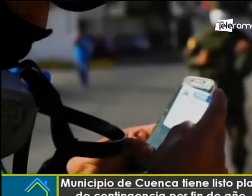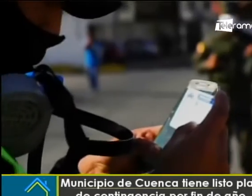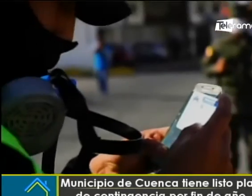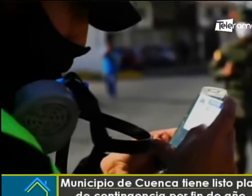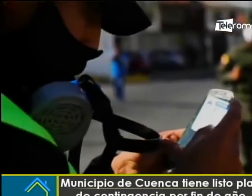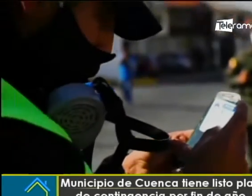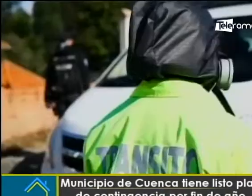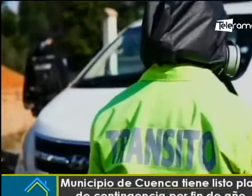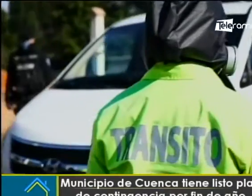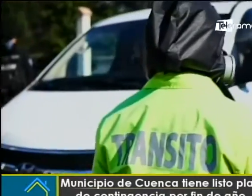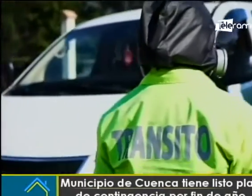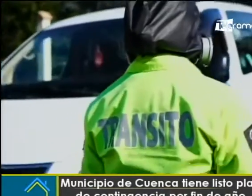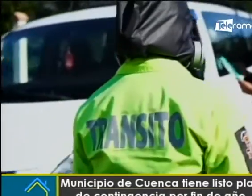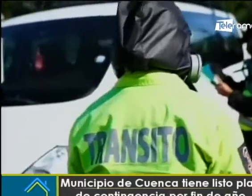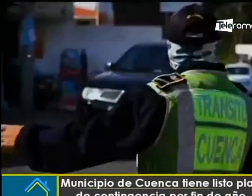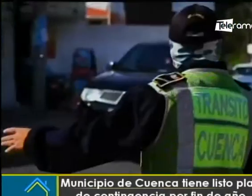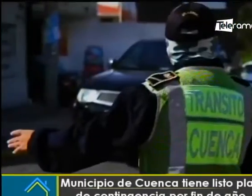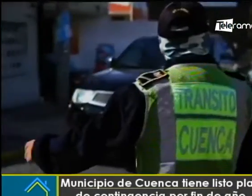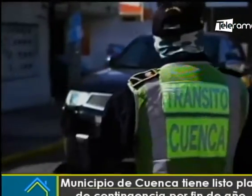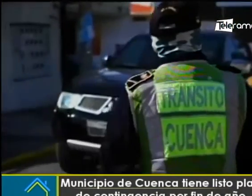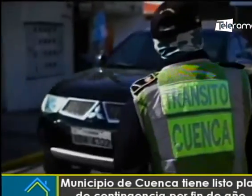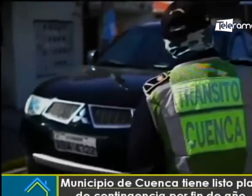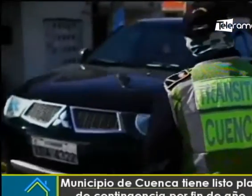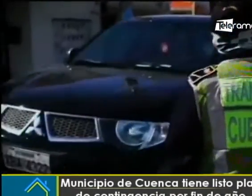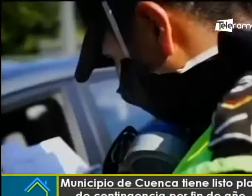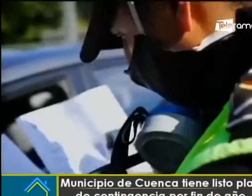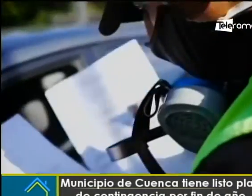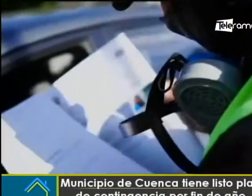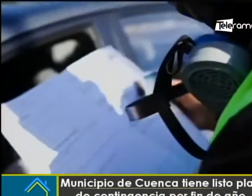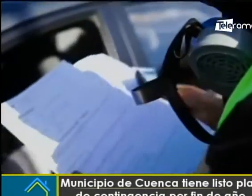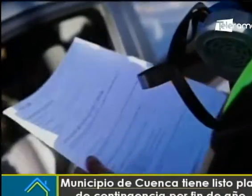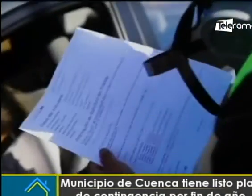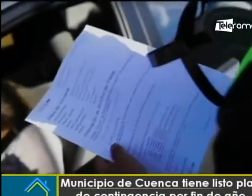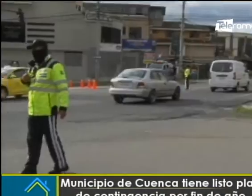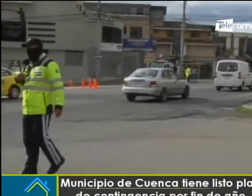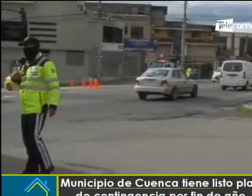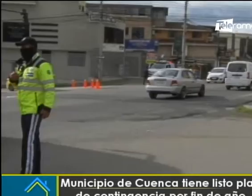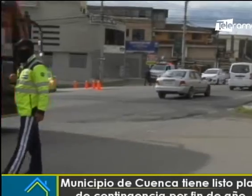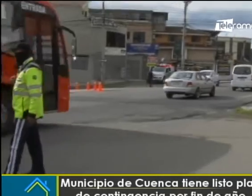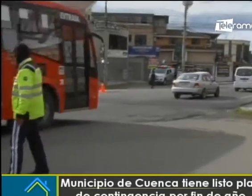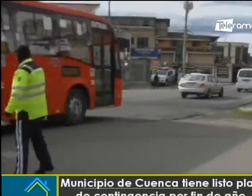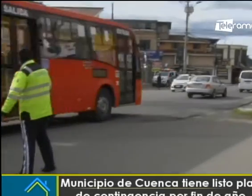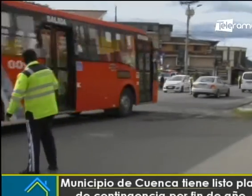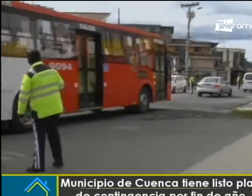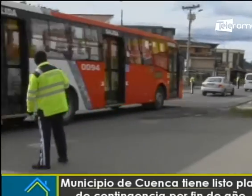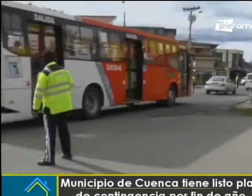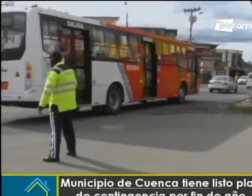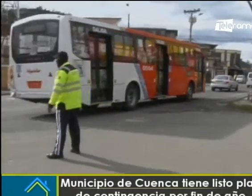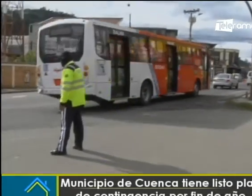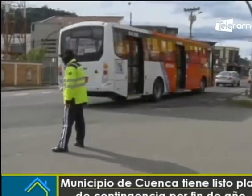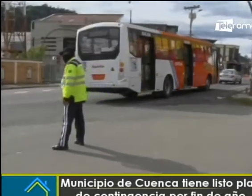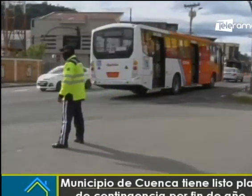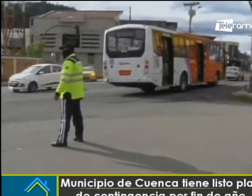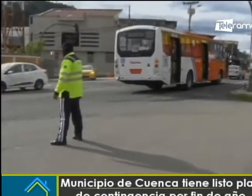interestatales, como son la Panamericana Sur hasta la entrada a Nero, la autopista Cuenca Sogues desde el kilómetro cero